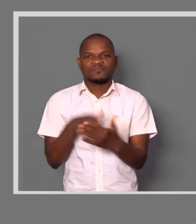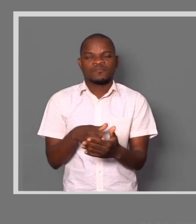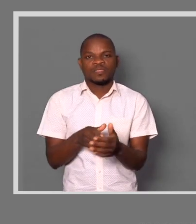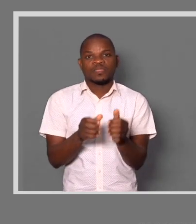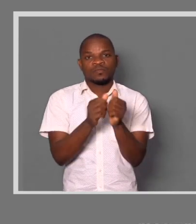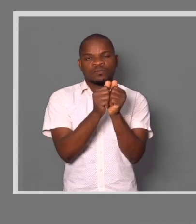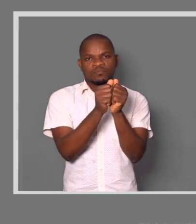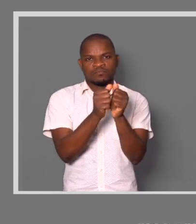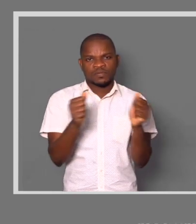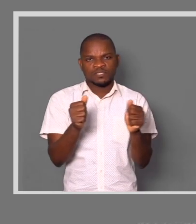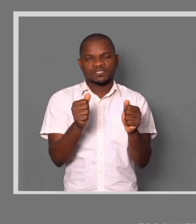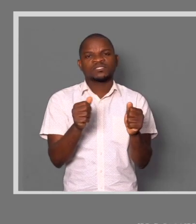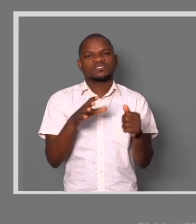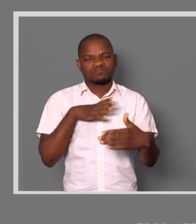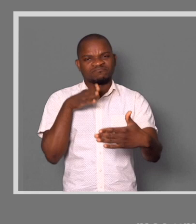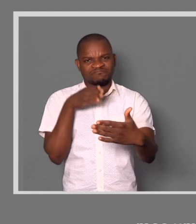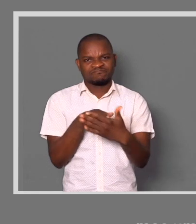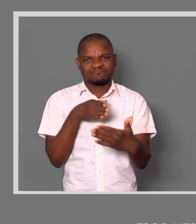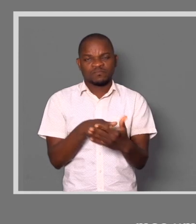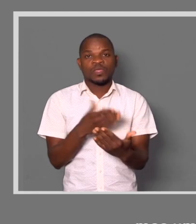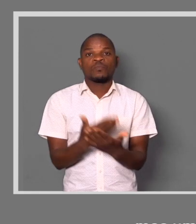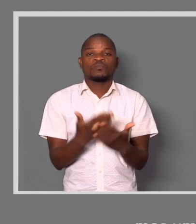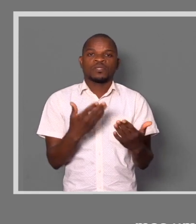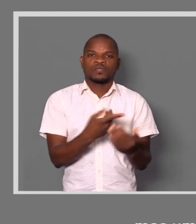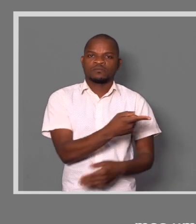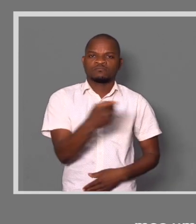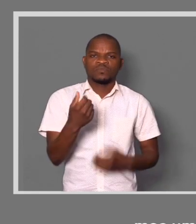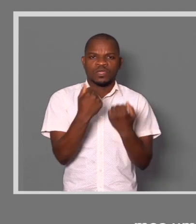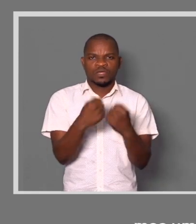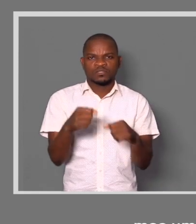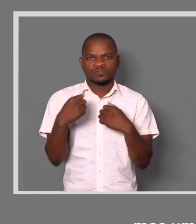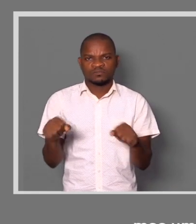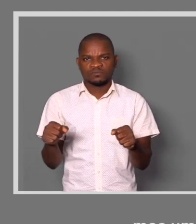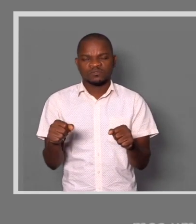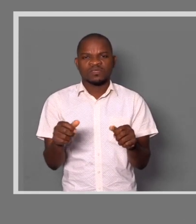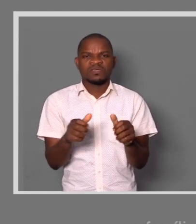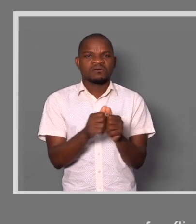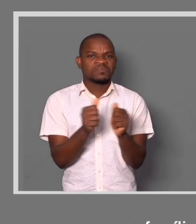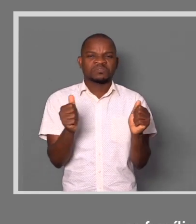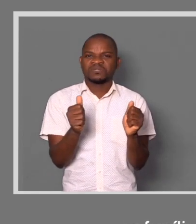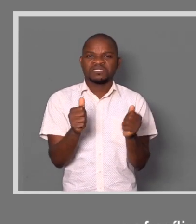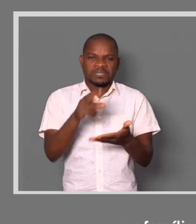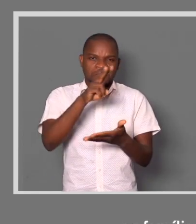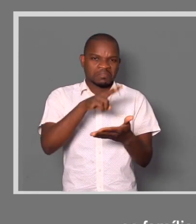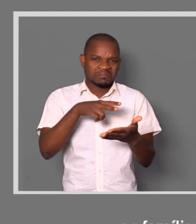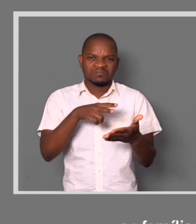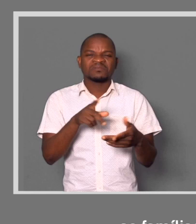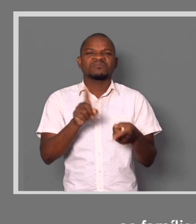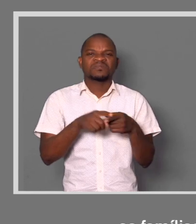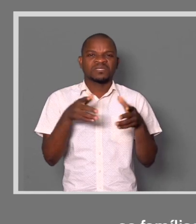dificuldade que estamos a ver. Muitas vezes, ativistas têm muito baixo nível de literacia. Famílias têm muito baixo nível de